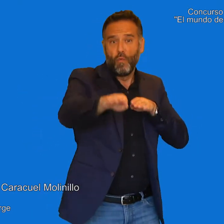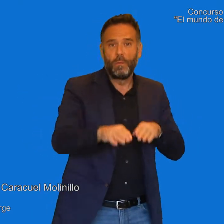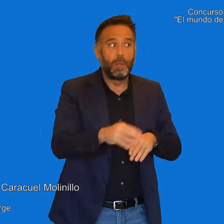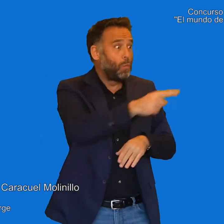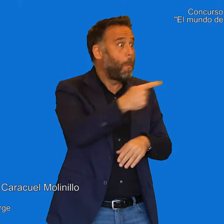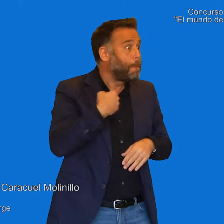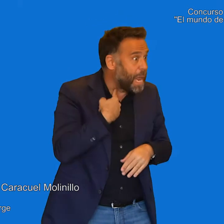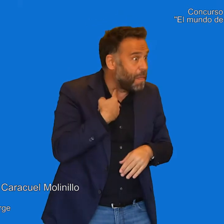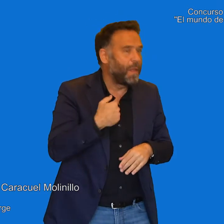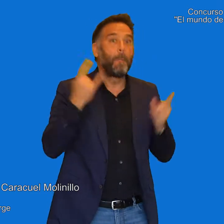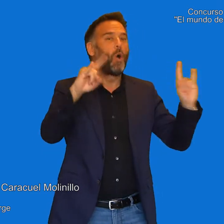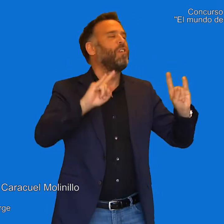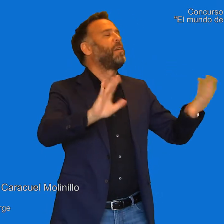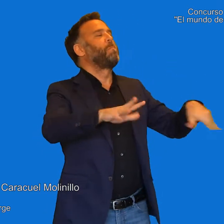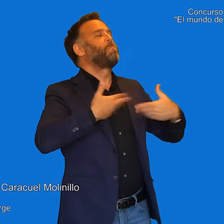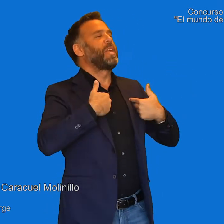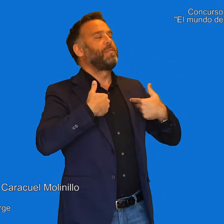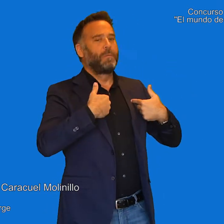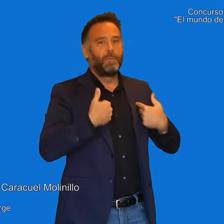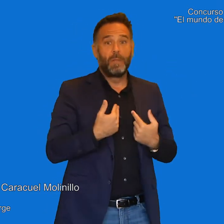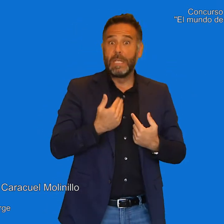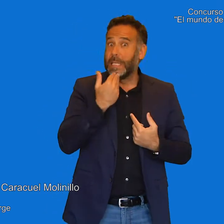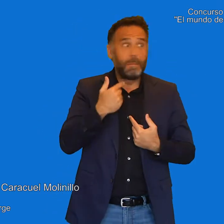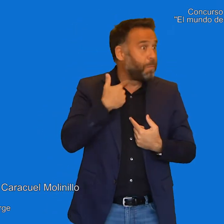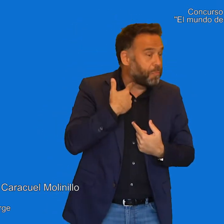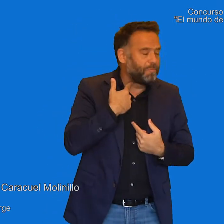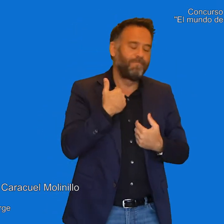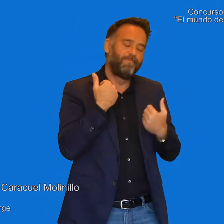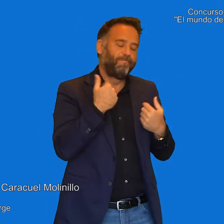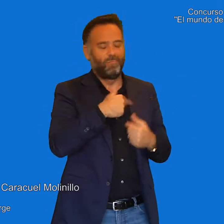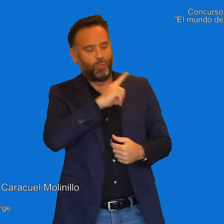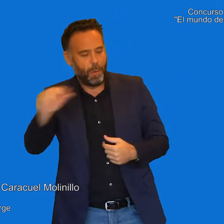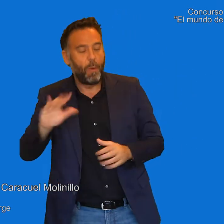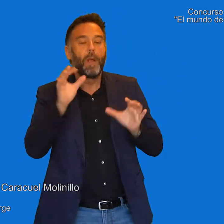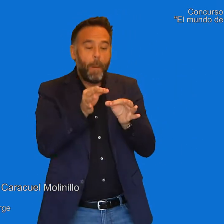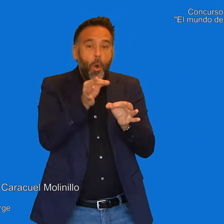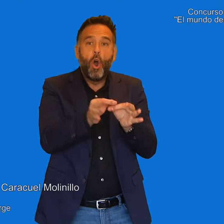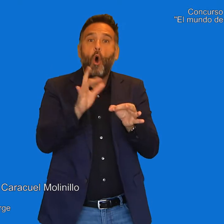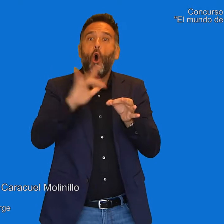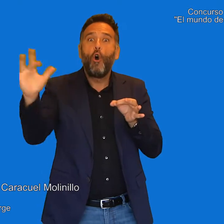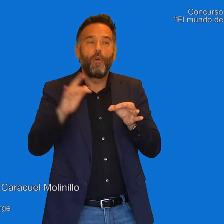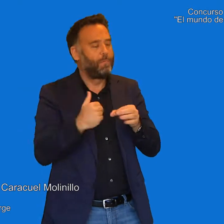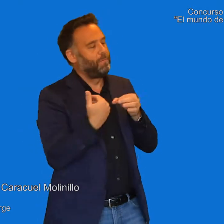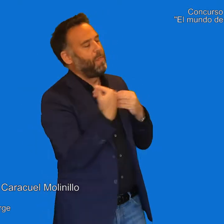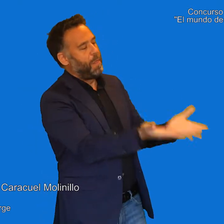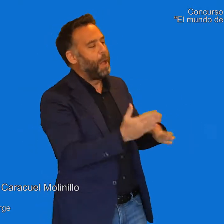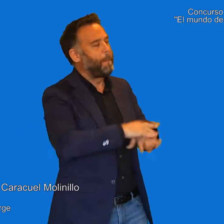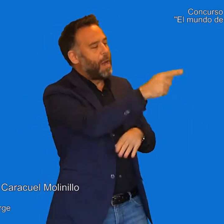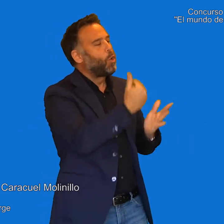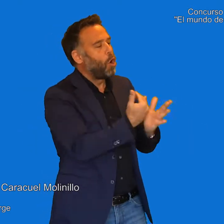quedaré yo con todo el bosque, pero si ganáis me iré y además os daré una moneda de oro para vuestro colegio. La